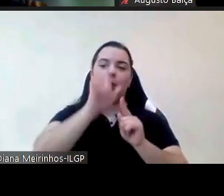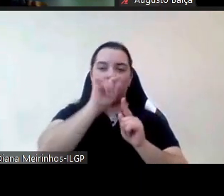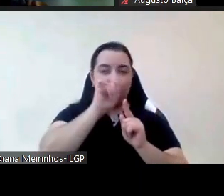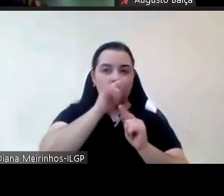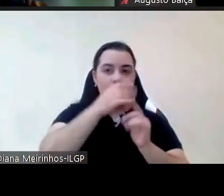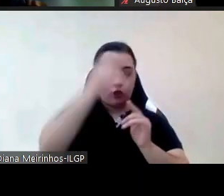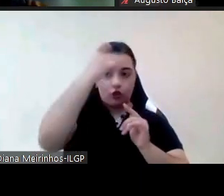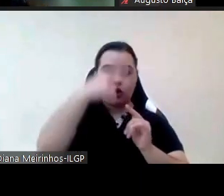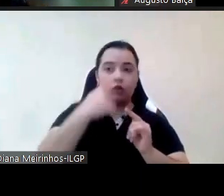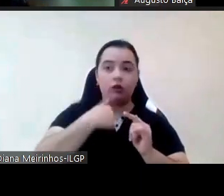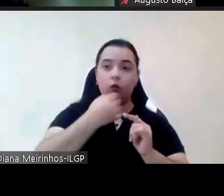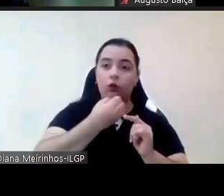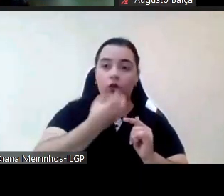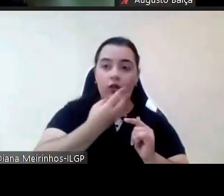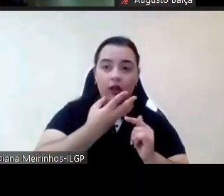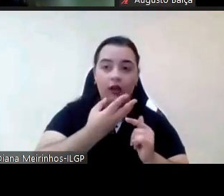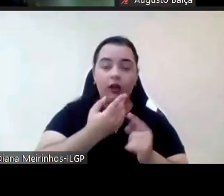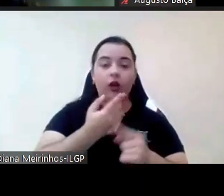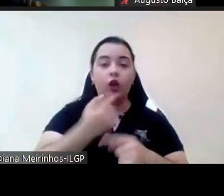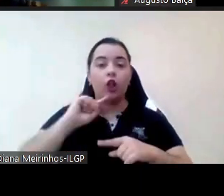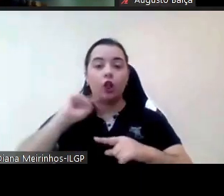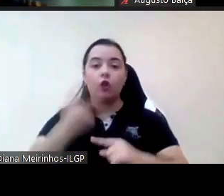agora nem sempre fazemos